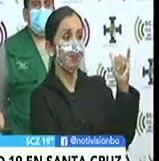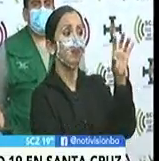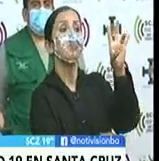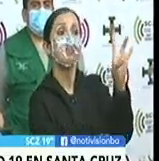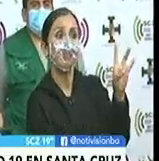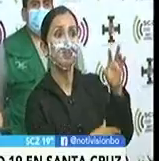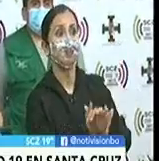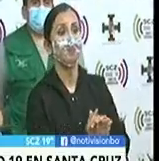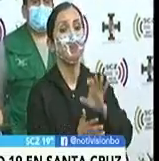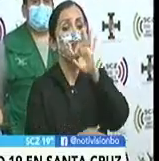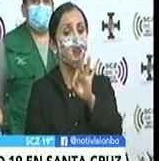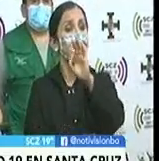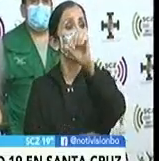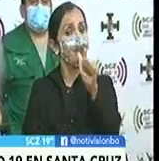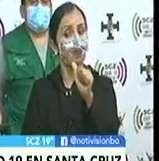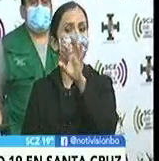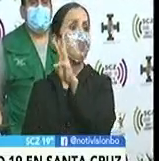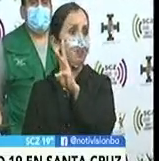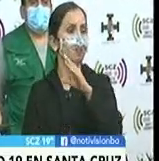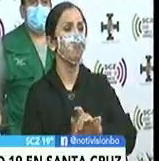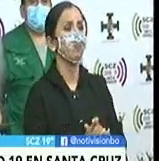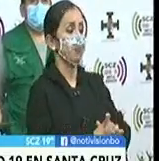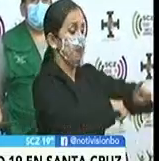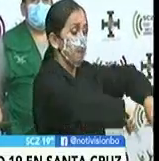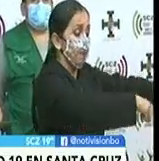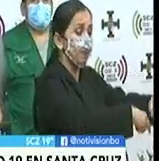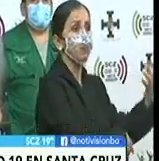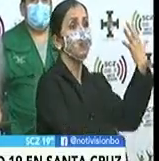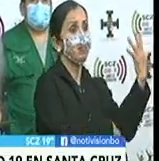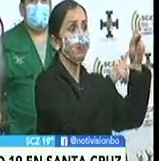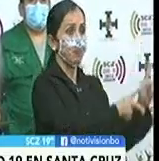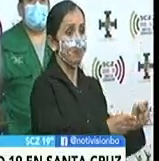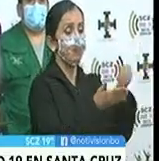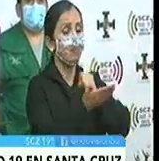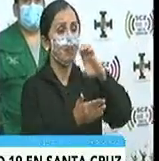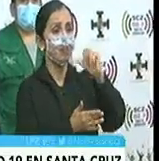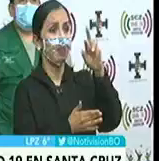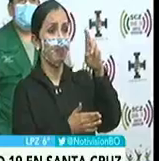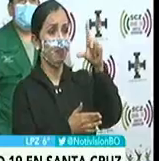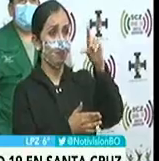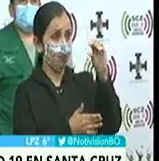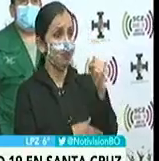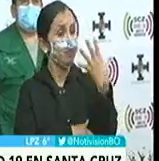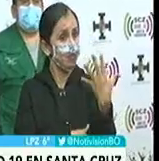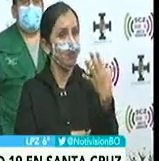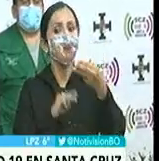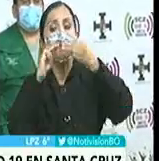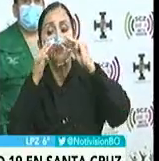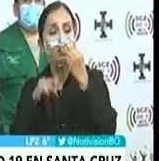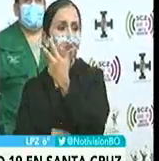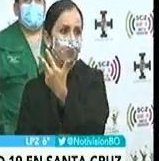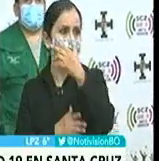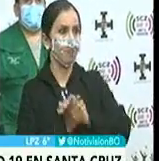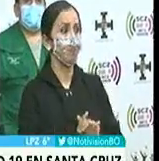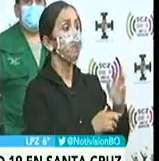7, Fernández Alonso 6, Portachuelo 5, San Carlos 5, Montero 3,